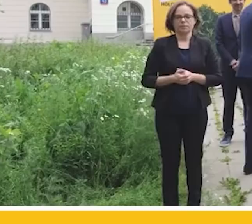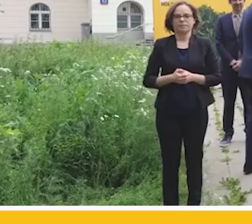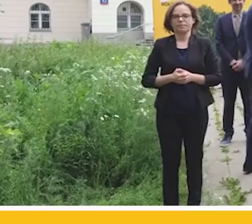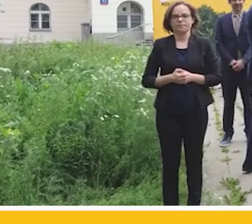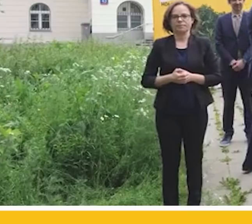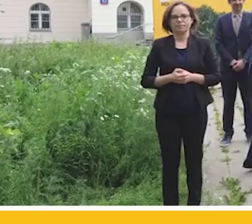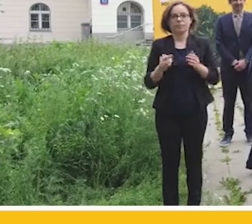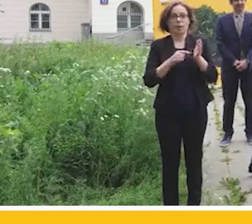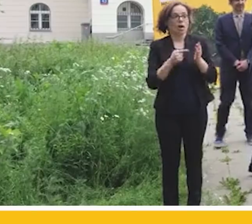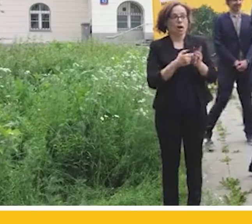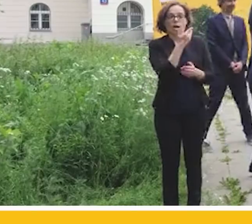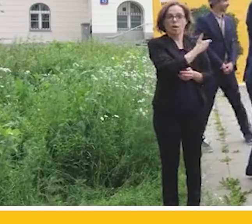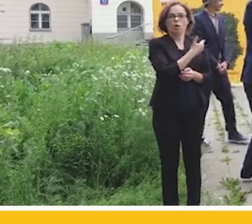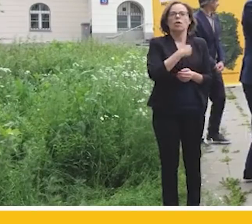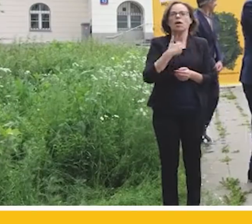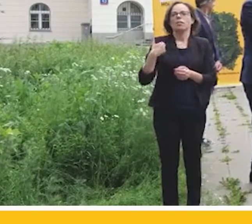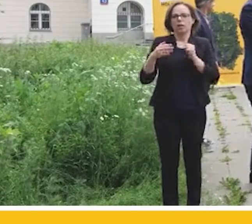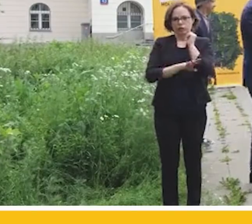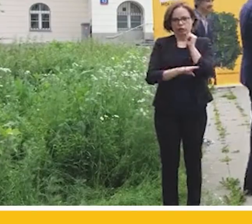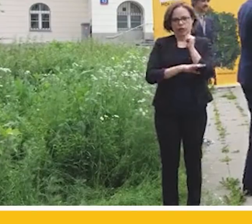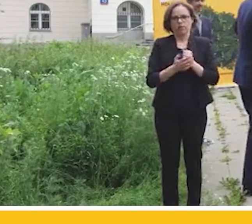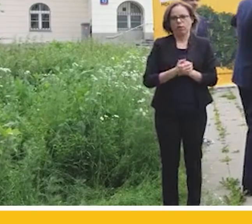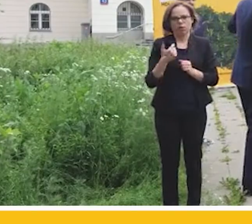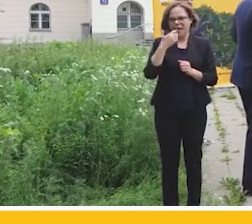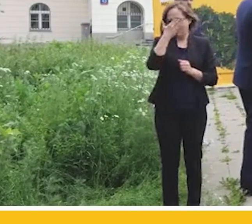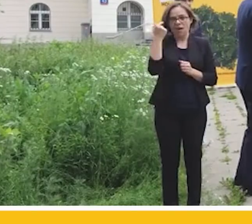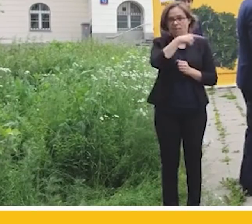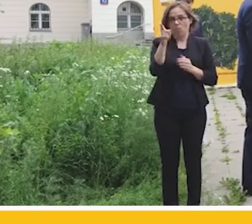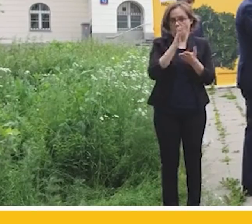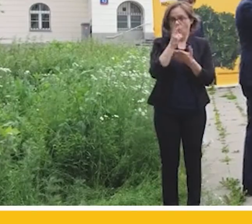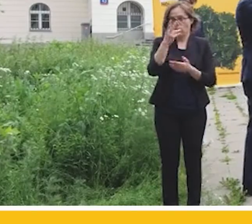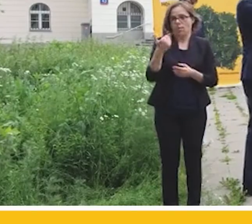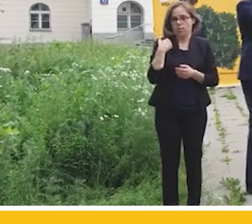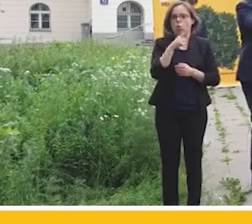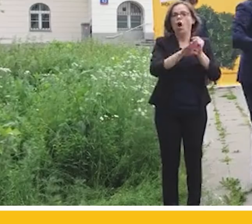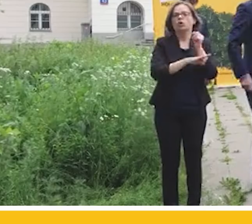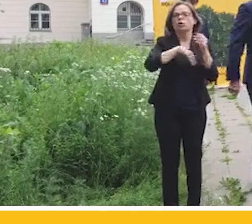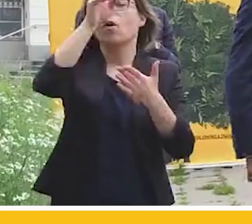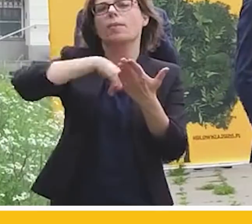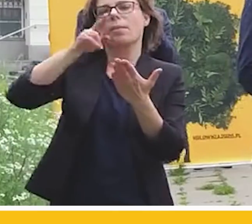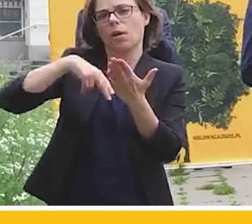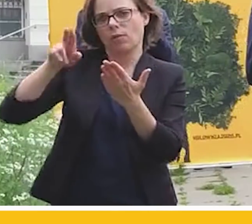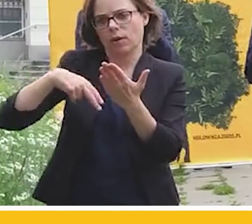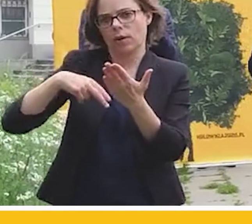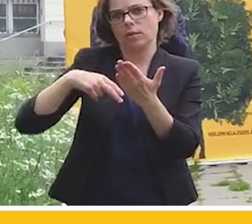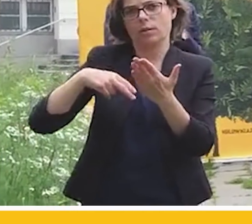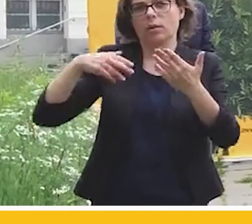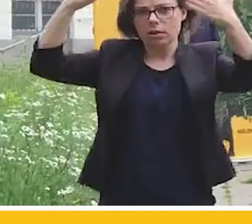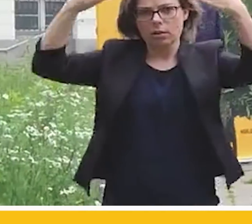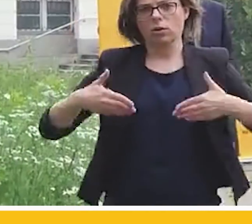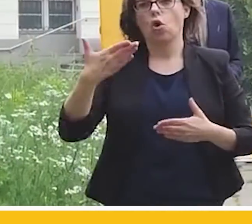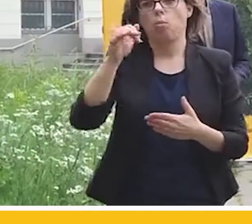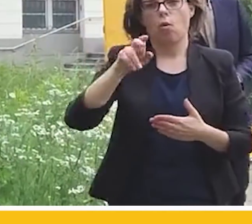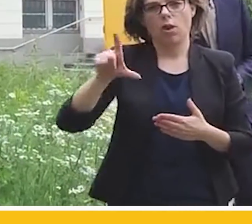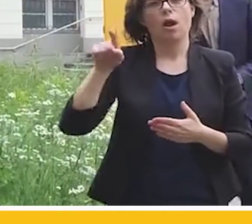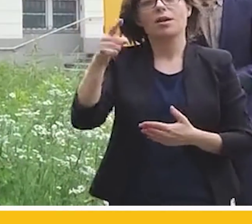A to jest nasze drzewo, tak? Nie wiem, czy wszyscy państwo już je widzieli. To drzewo jest namalowane na muralu, naszym jedynym